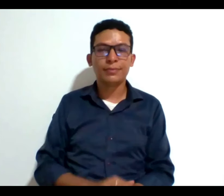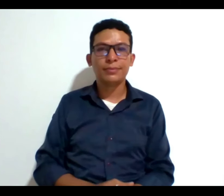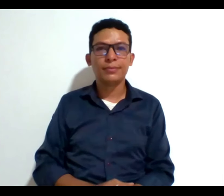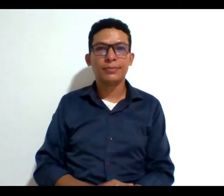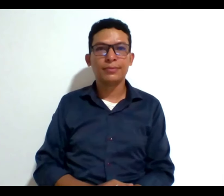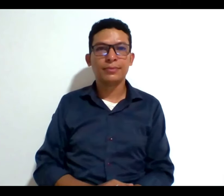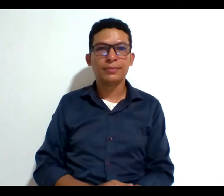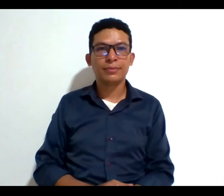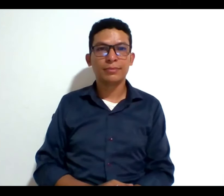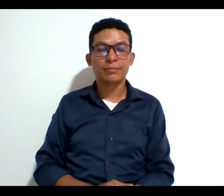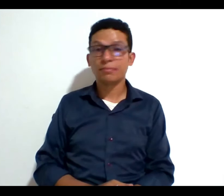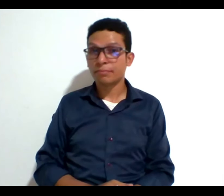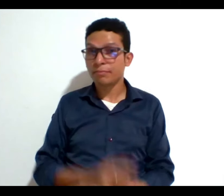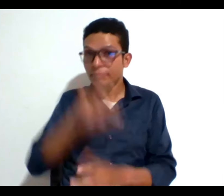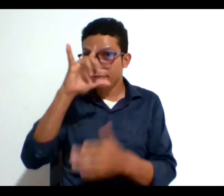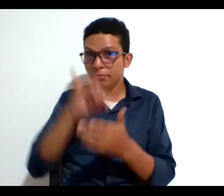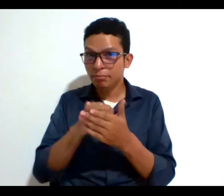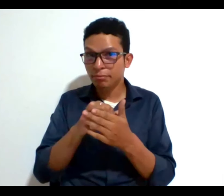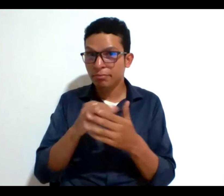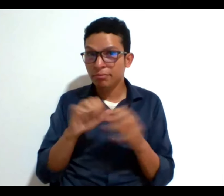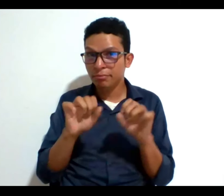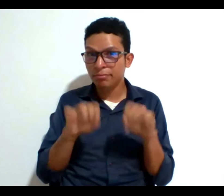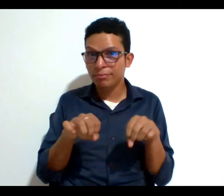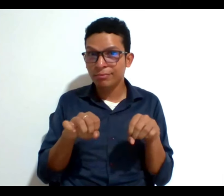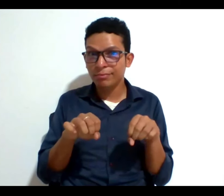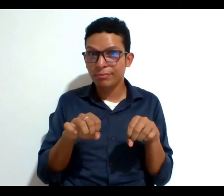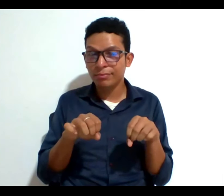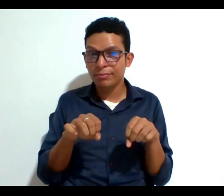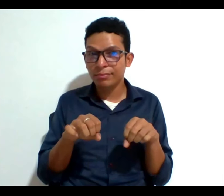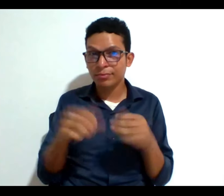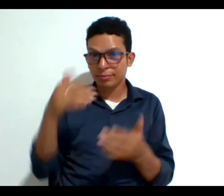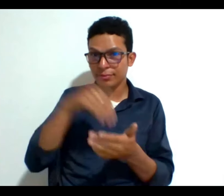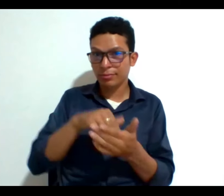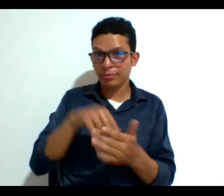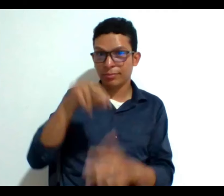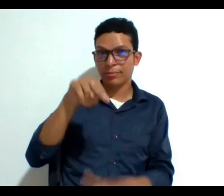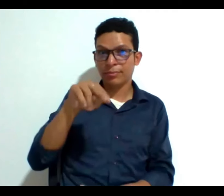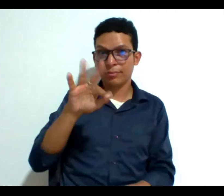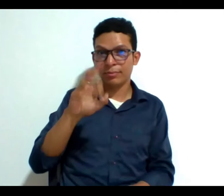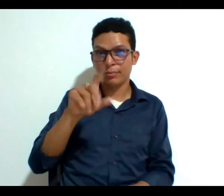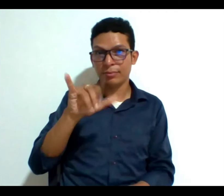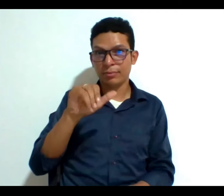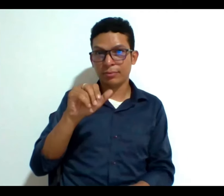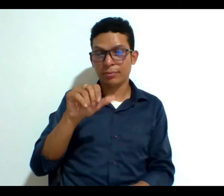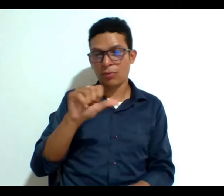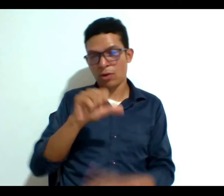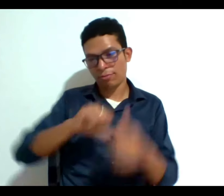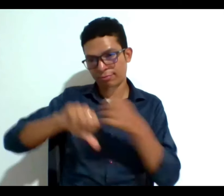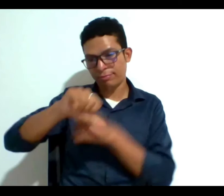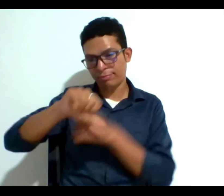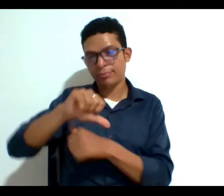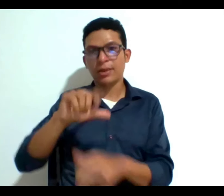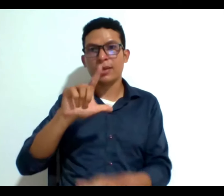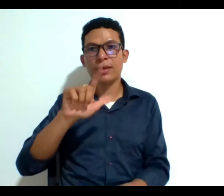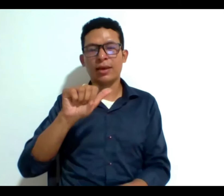creo que podríamos dar nuevamente la palabra a Natalia y luego al doctor Lazo